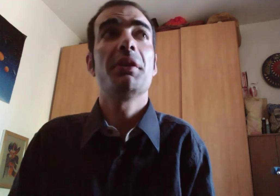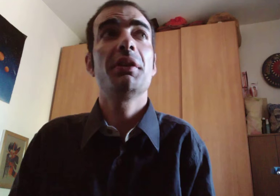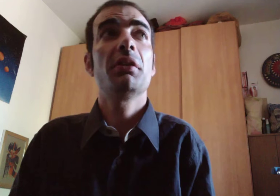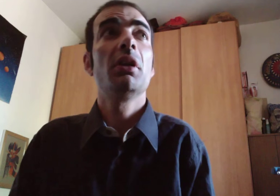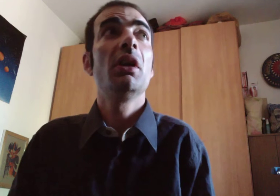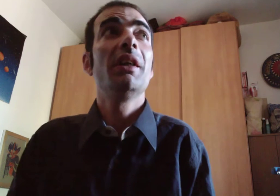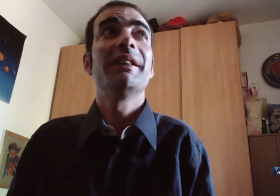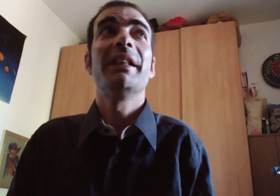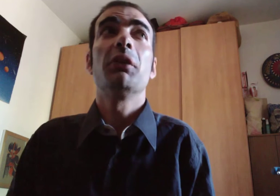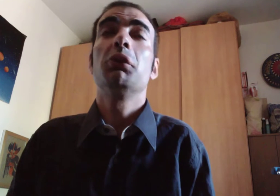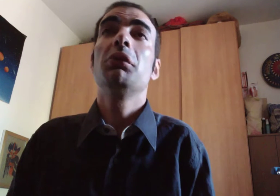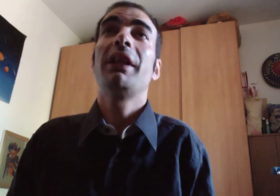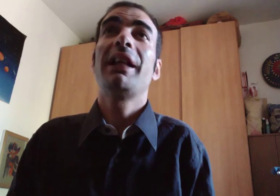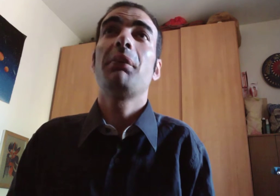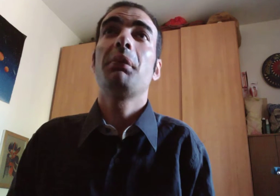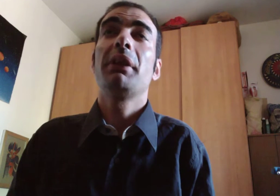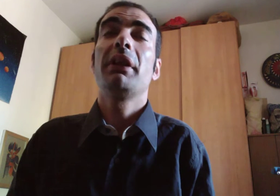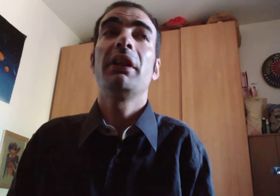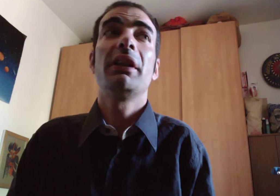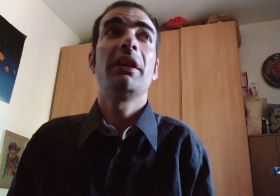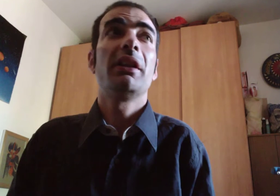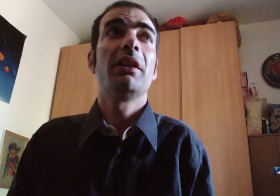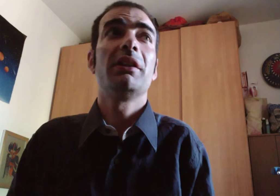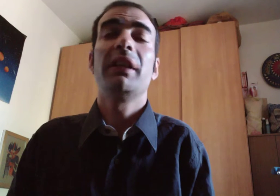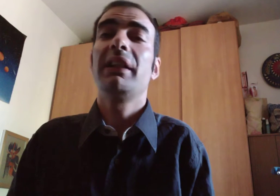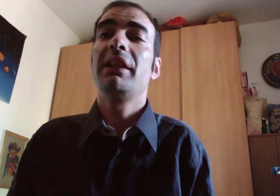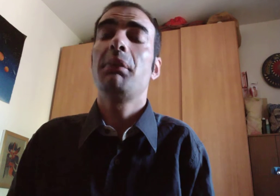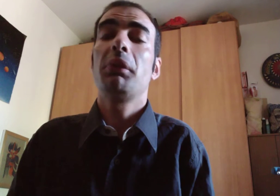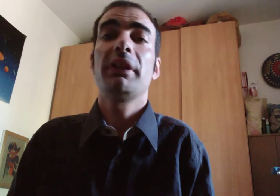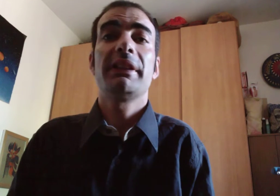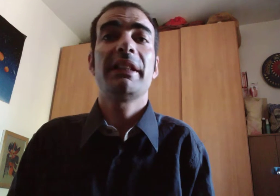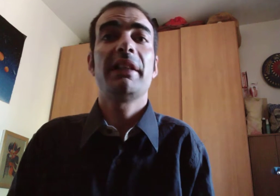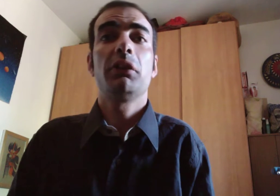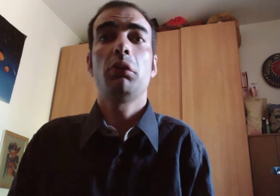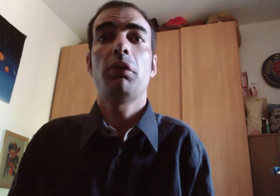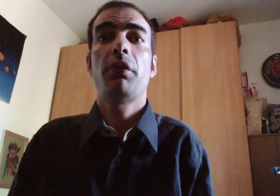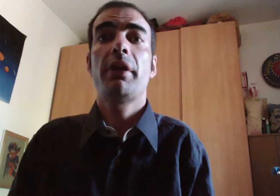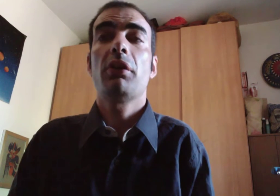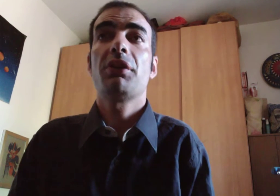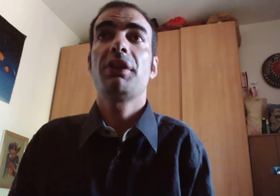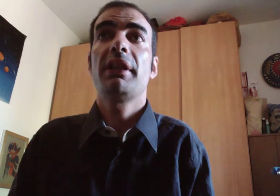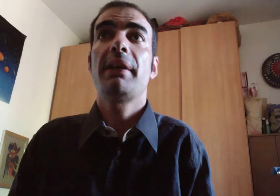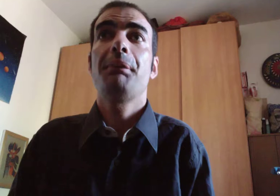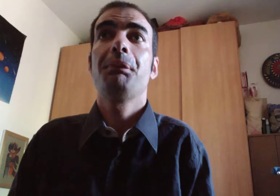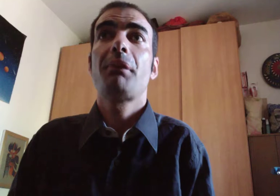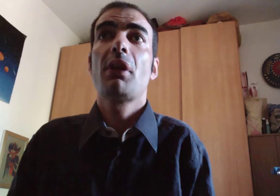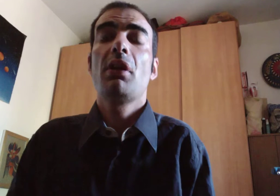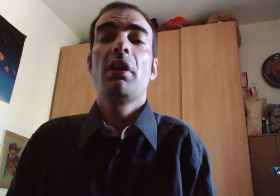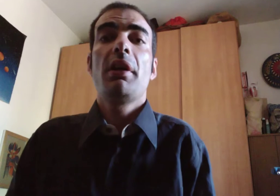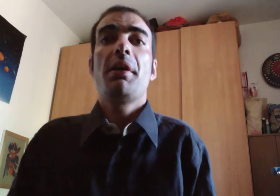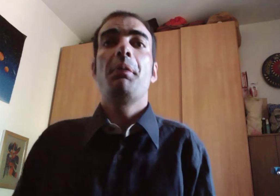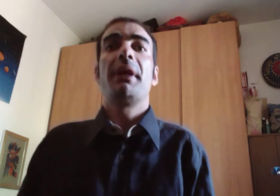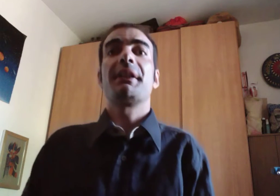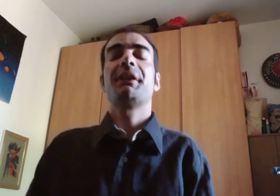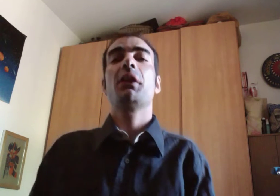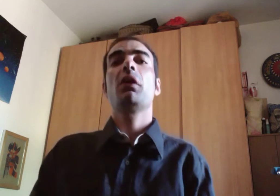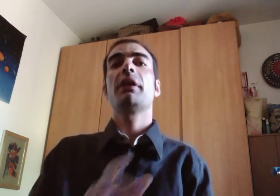io devo tutelarmi dalle potenziali truffe ossia persone